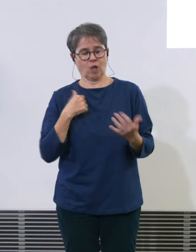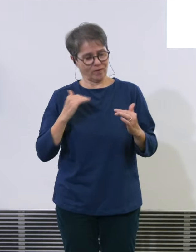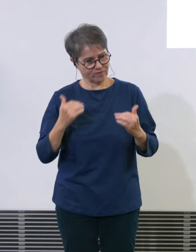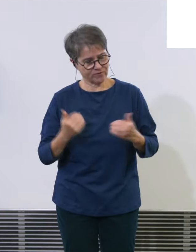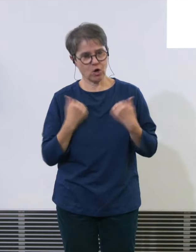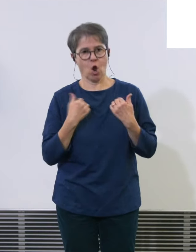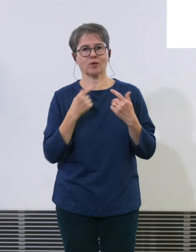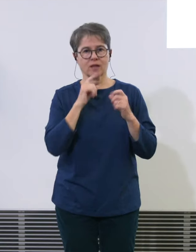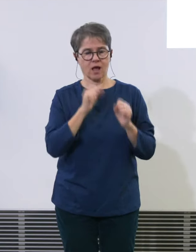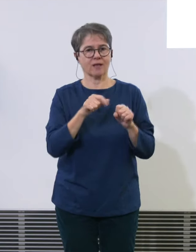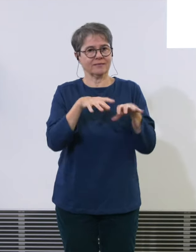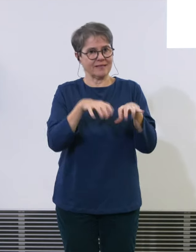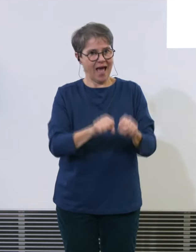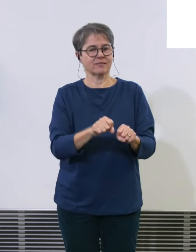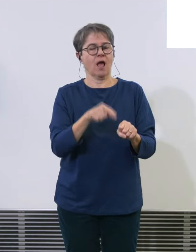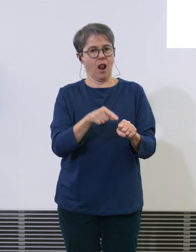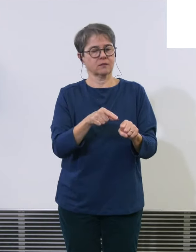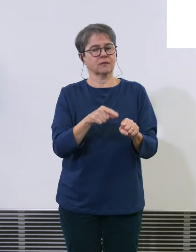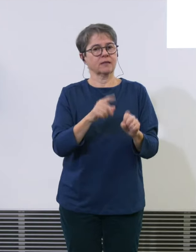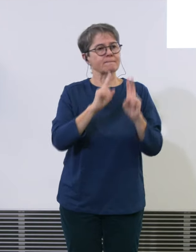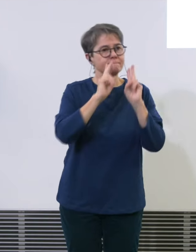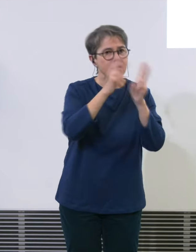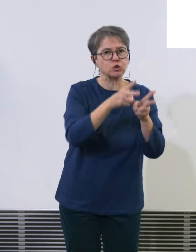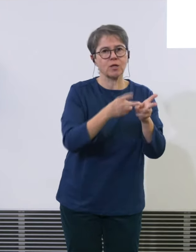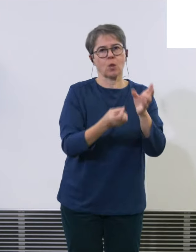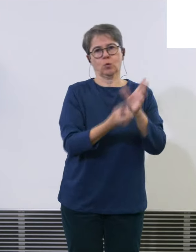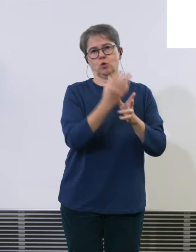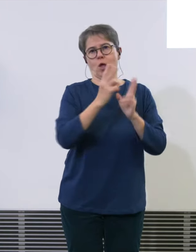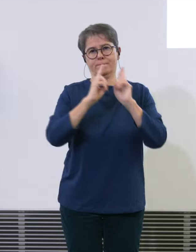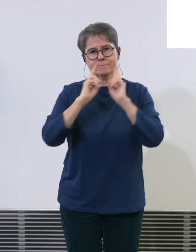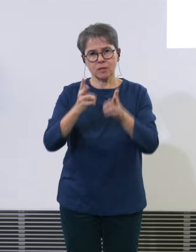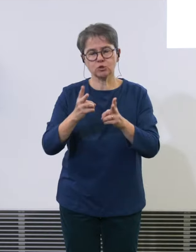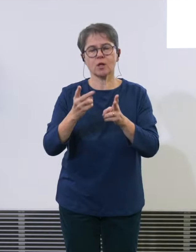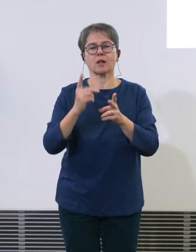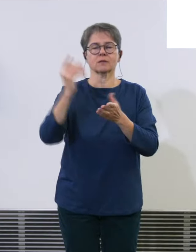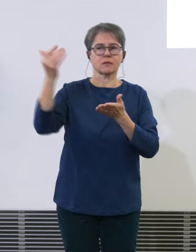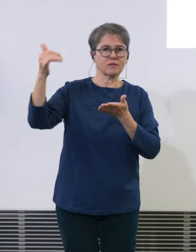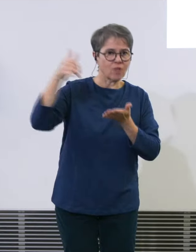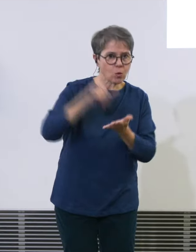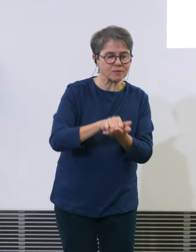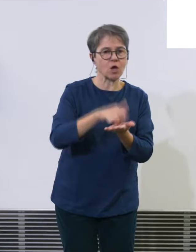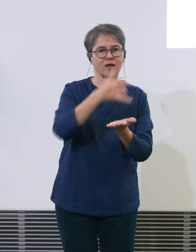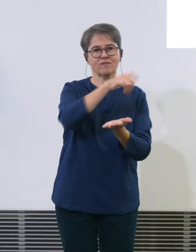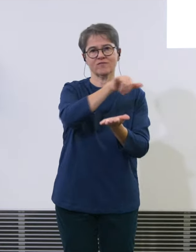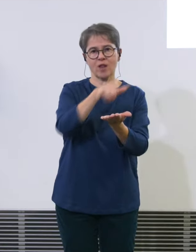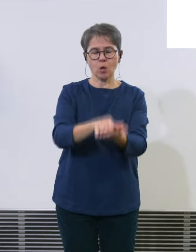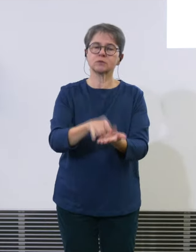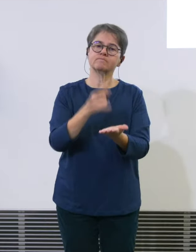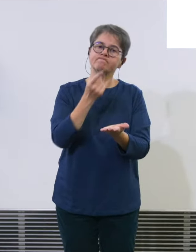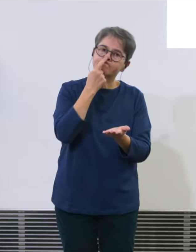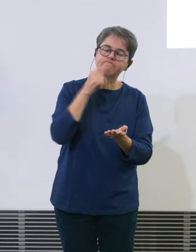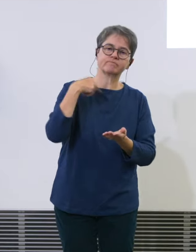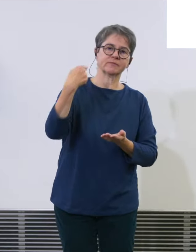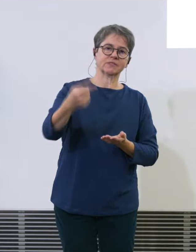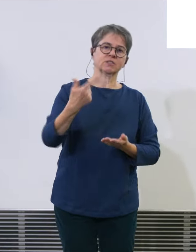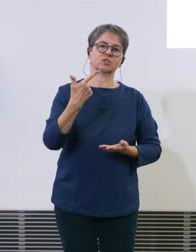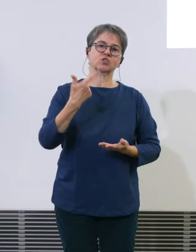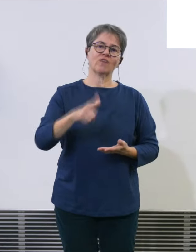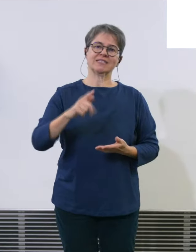festhalten und wirklich die Bestellungen und die Flugzeuge auch kommen dann werden wir etwa 20 30 ZFI gehalten